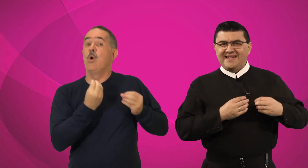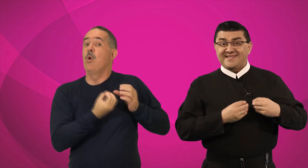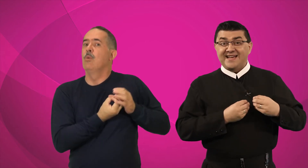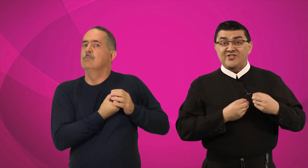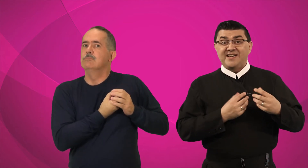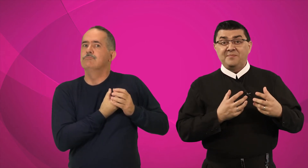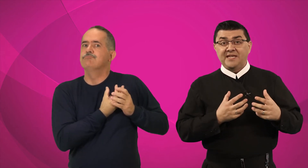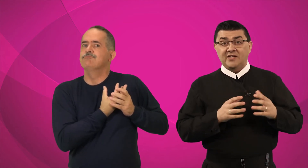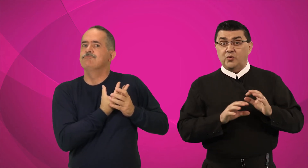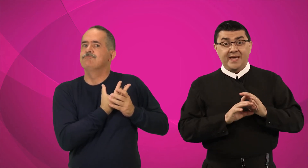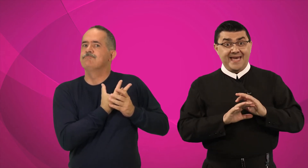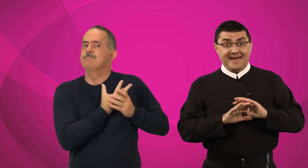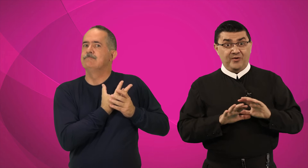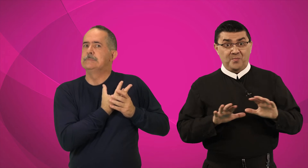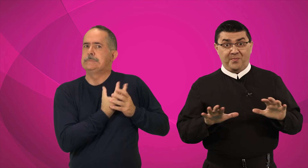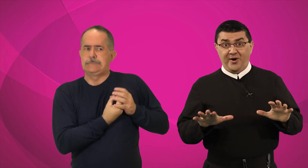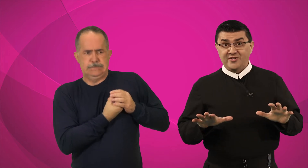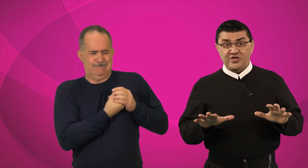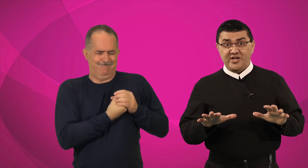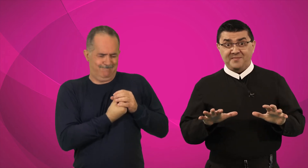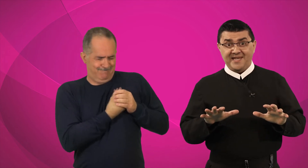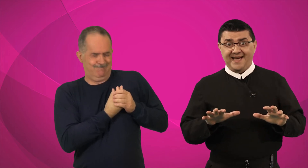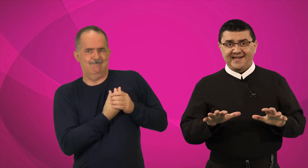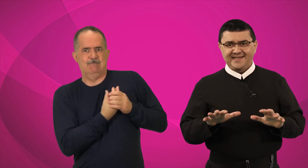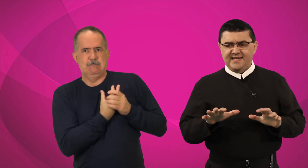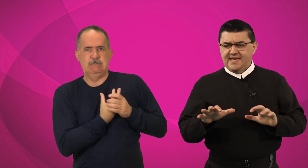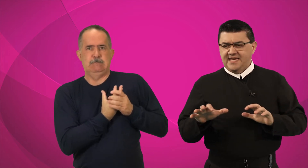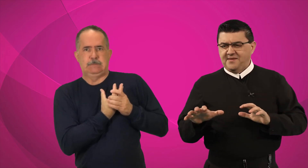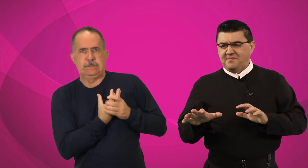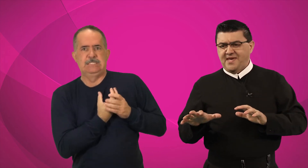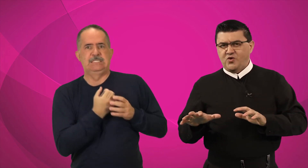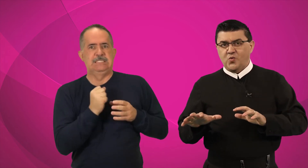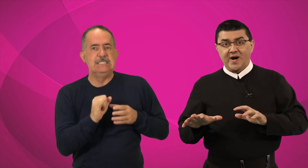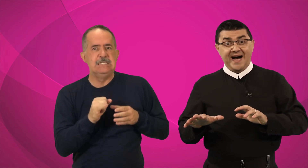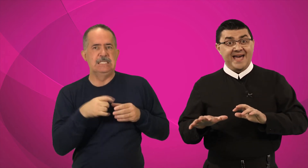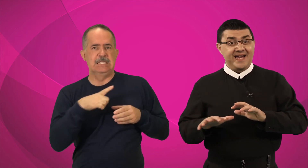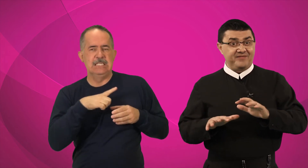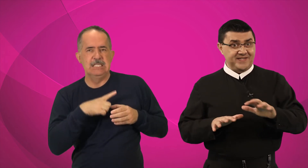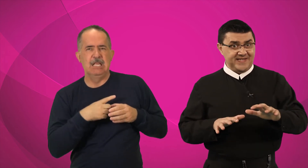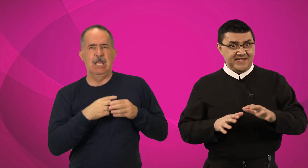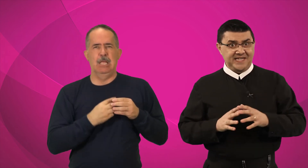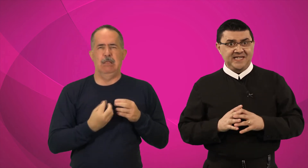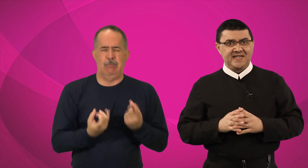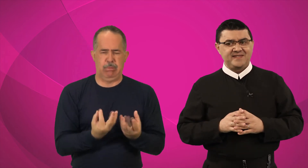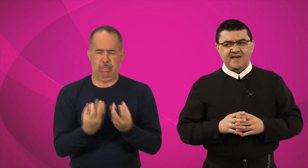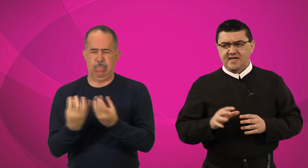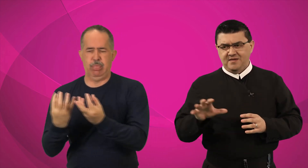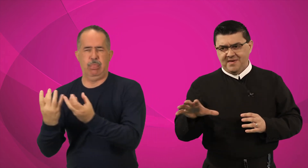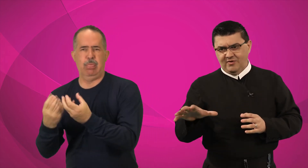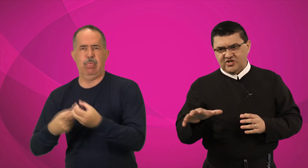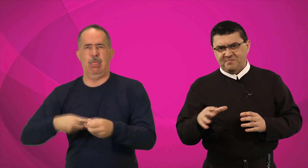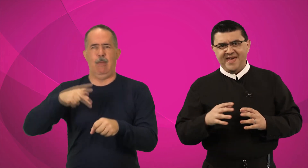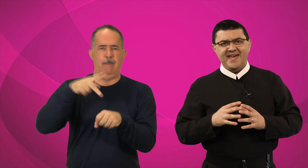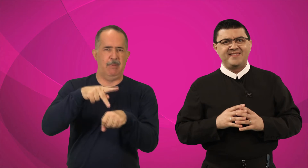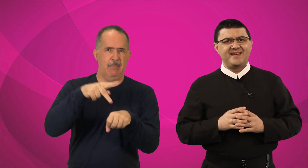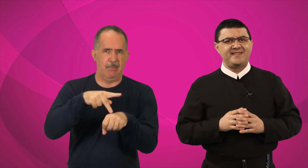ela está germinando? Ela não pode germinar em meio a ervas daninhas, em meio às pedras,